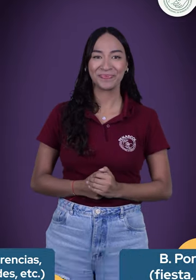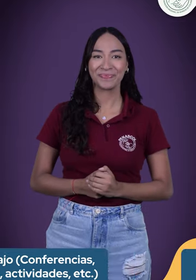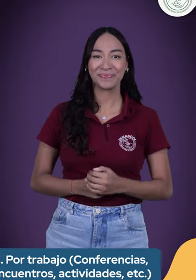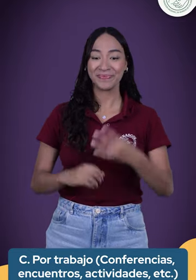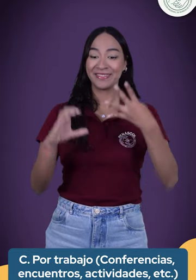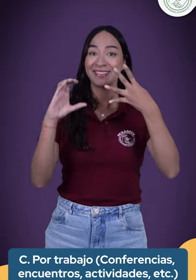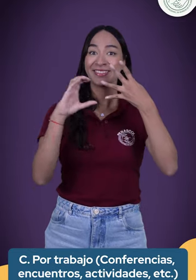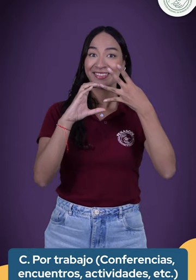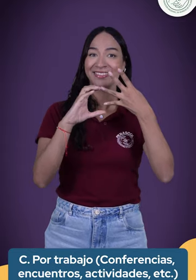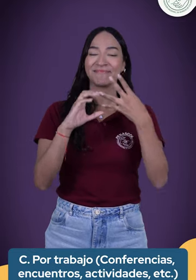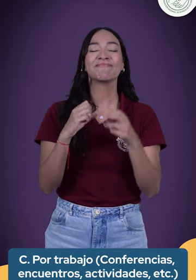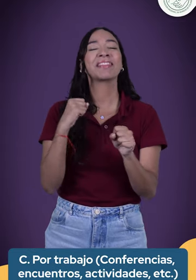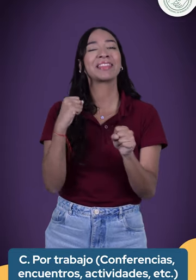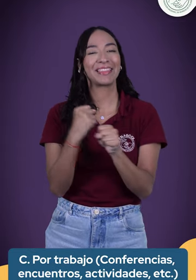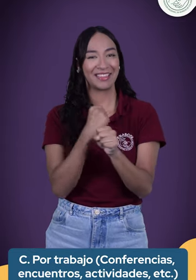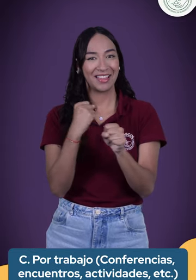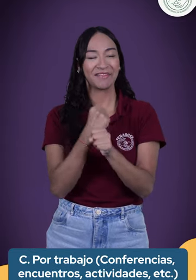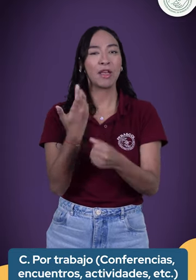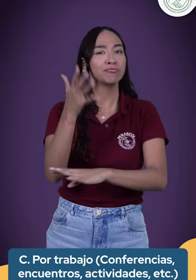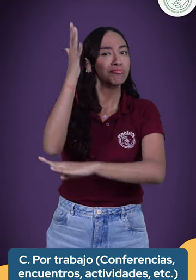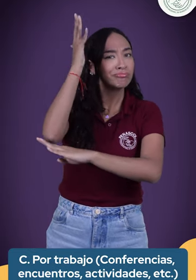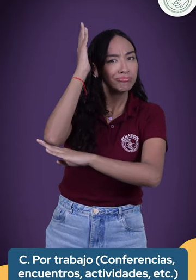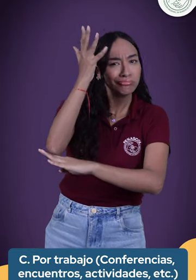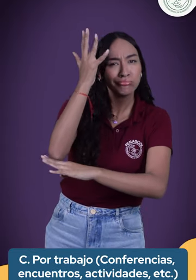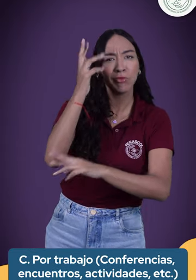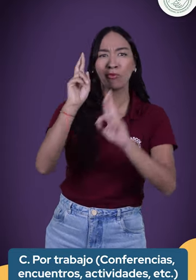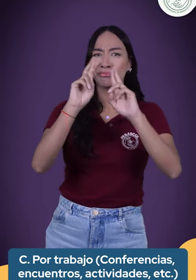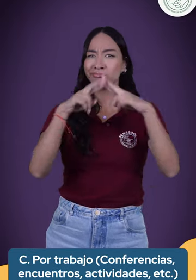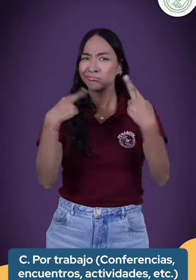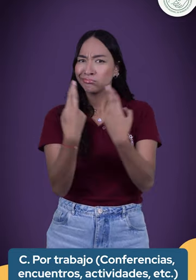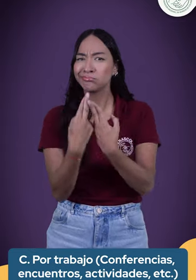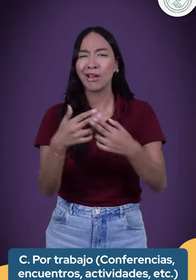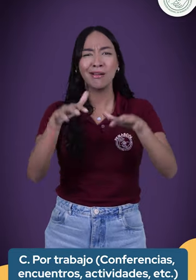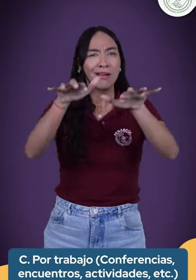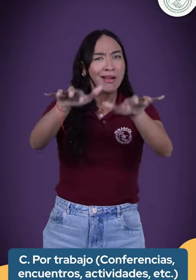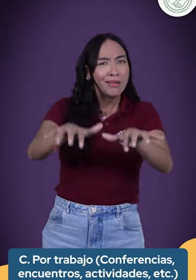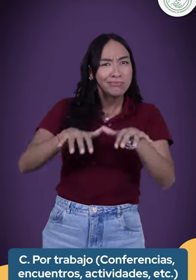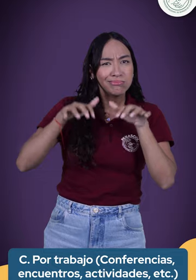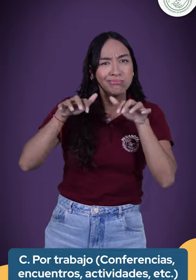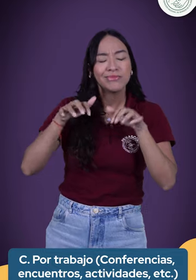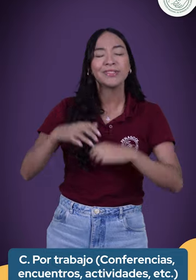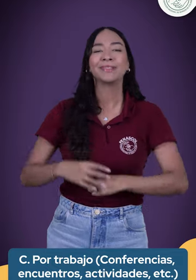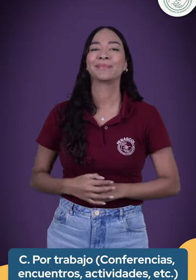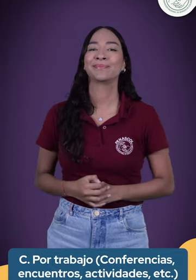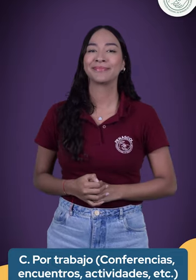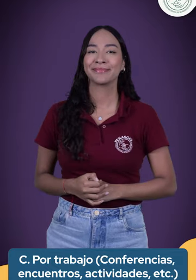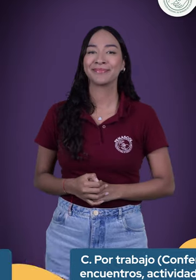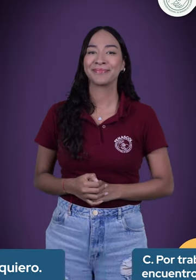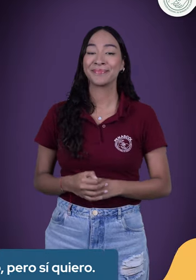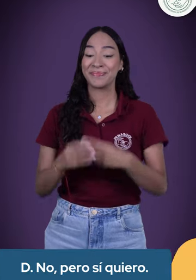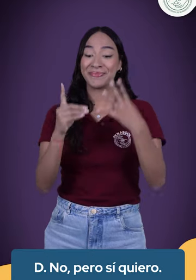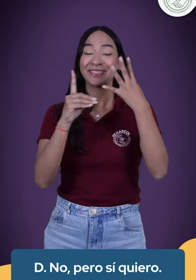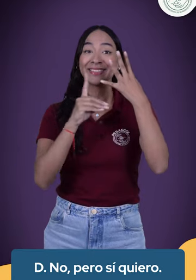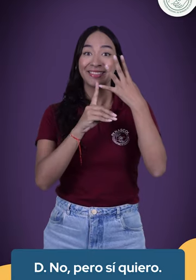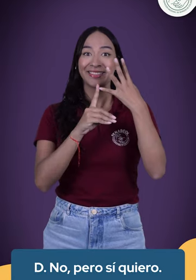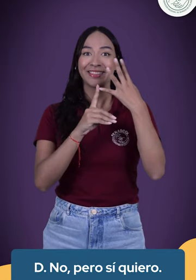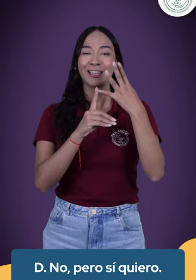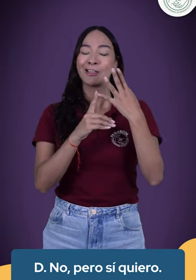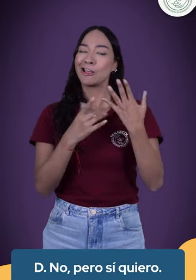C. Por trabajo, conferencias, reuniones, actividades. D.